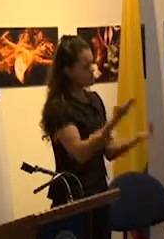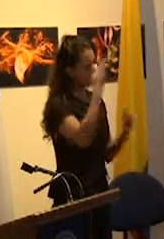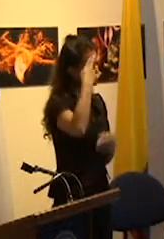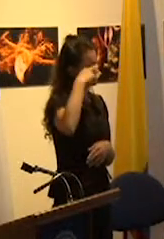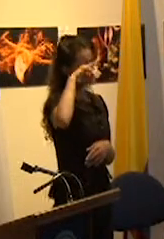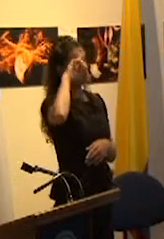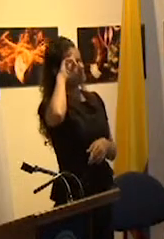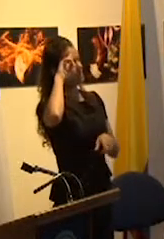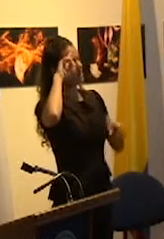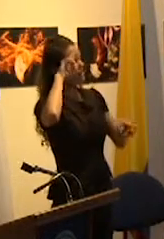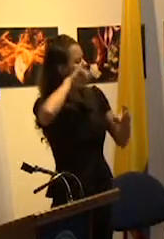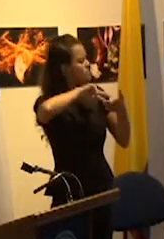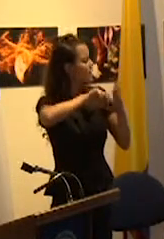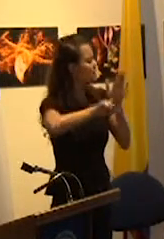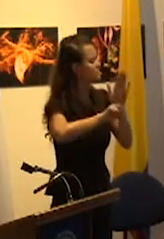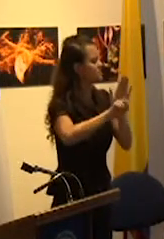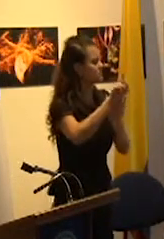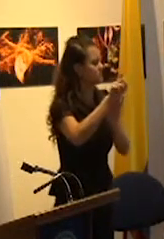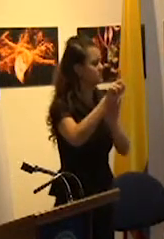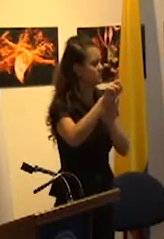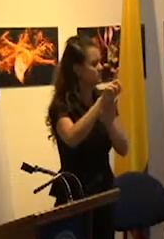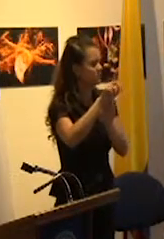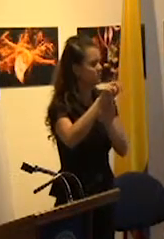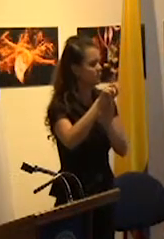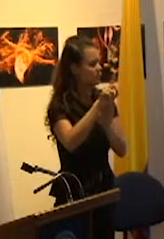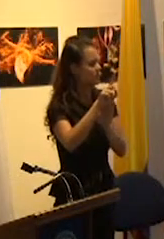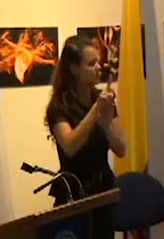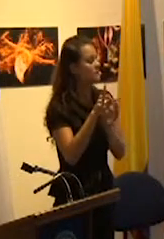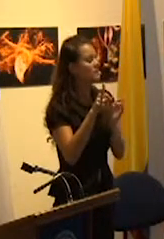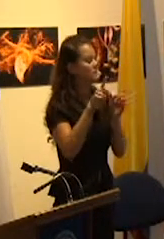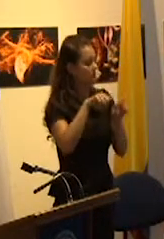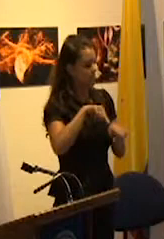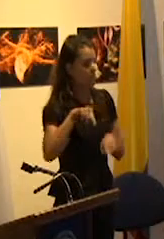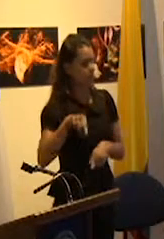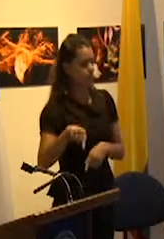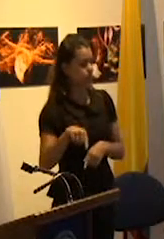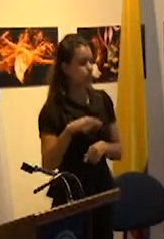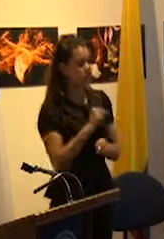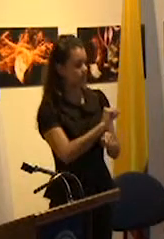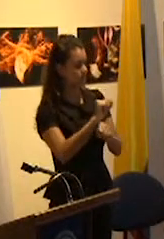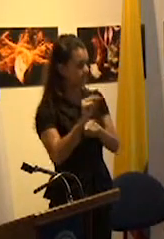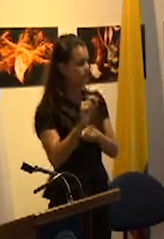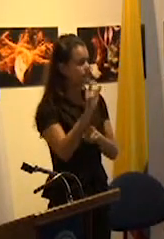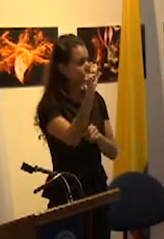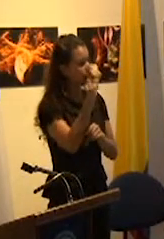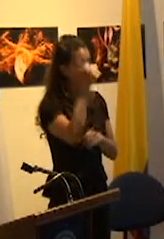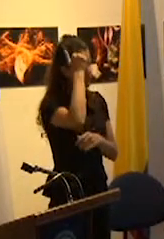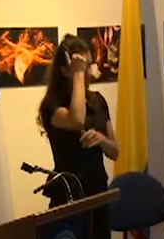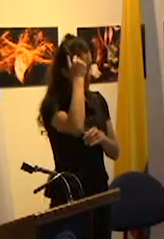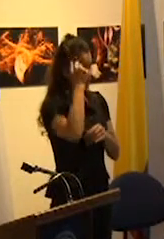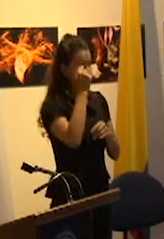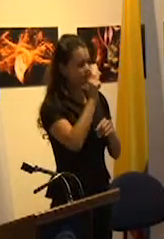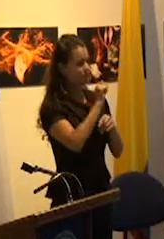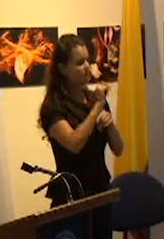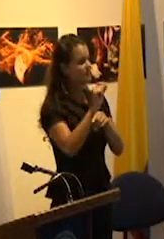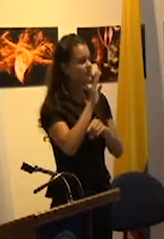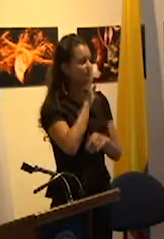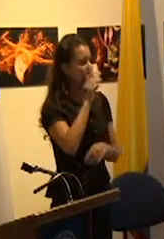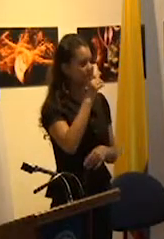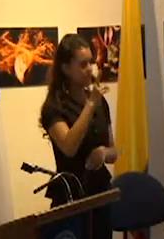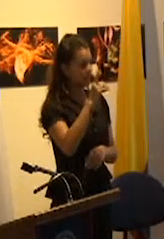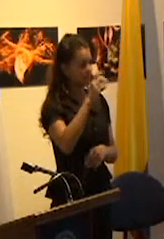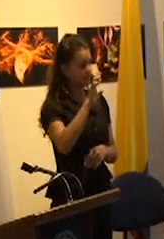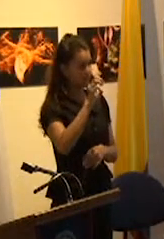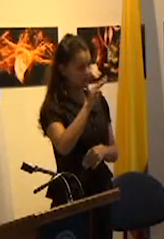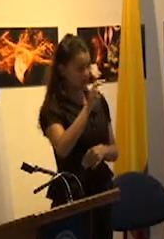como desarrollo en parte la crítica de un pedagogo como Dewey está dirigida a la apelación por